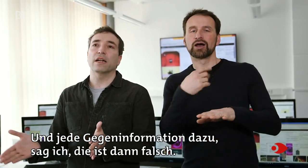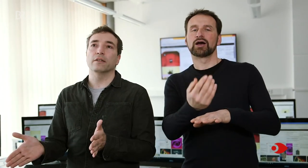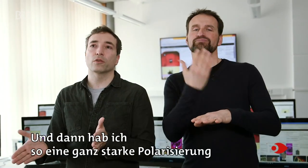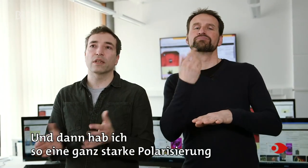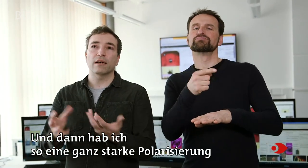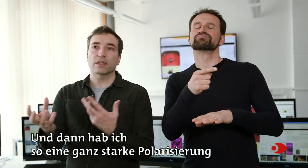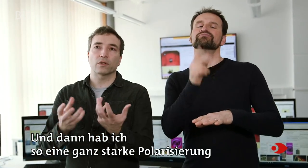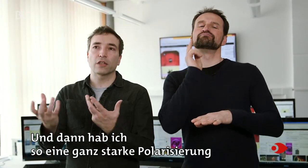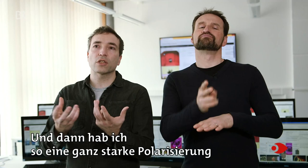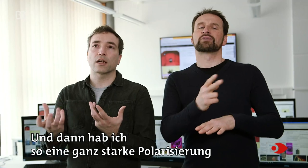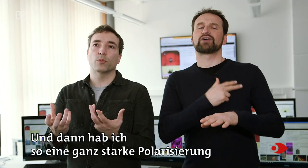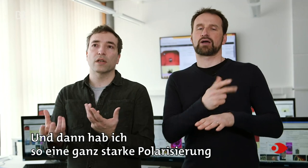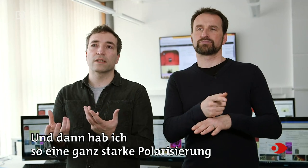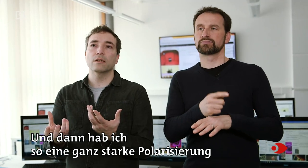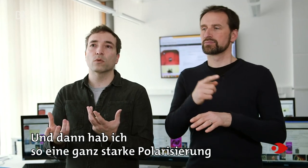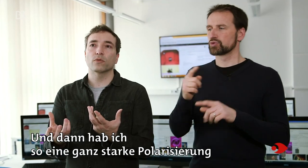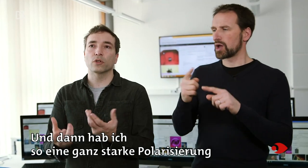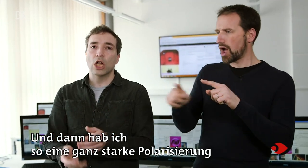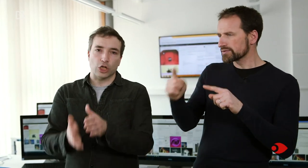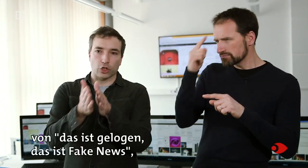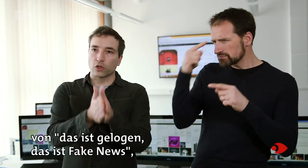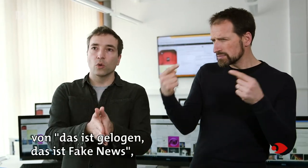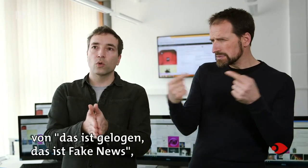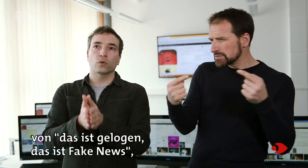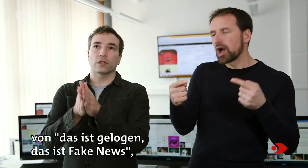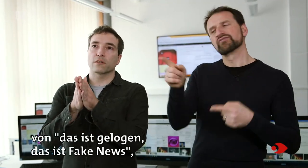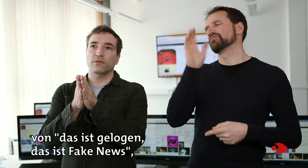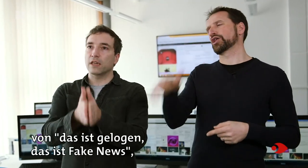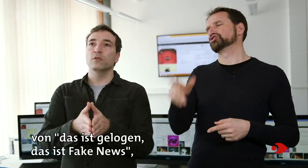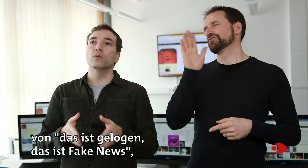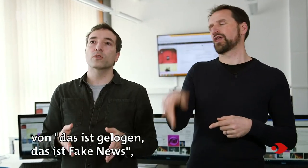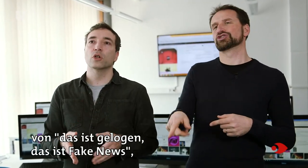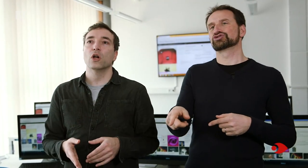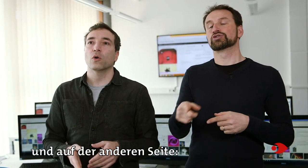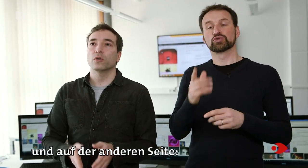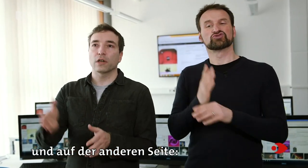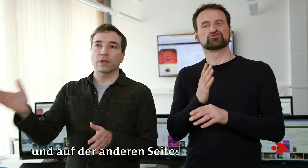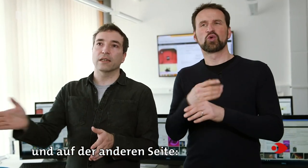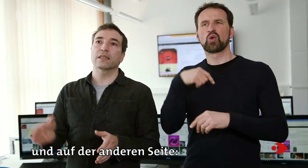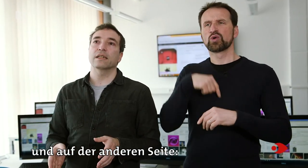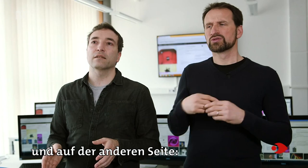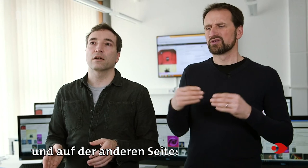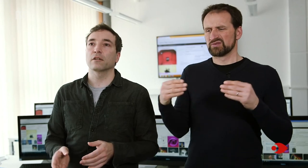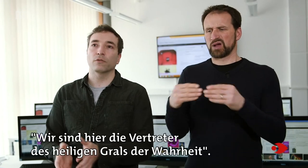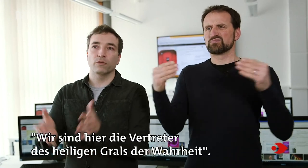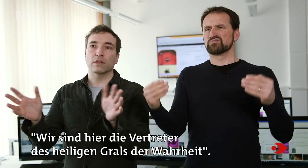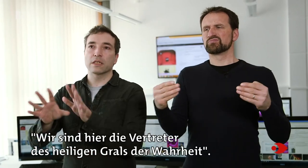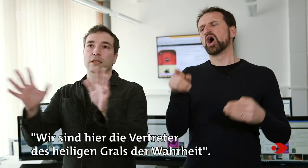falsch. Und dann habe ich so eine ganz starke Polarisierung von, das ist gelogen, das ist Fake News. Und auf der anderen Seite, wir sind hier